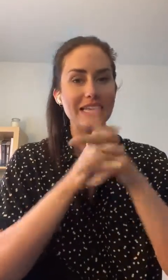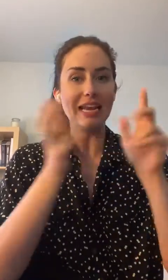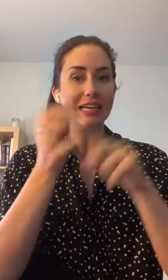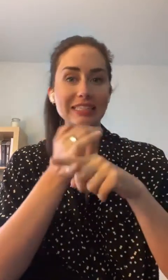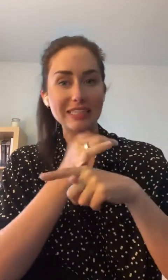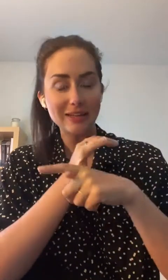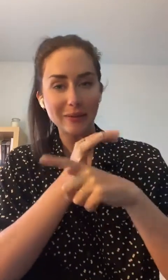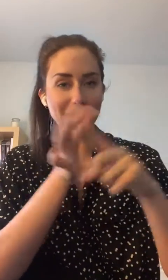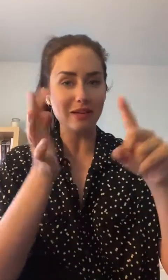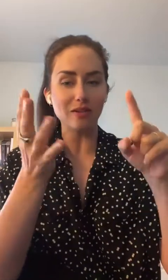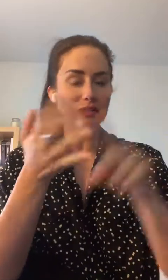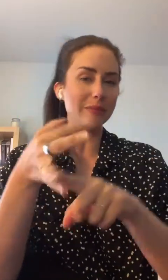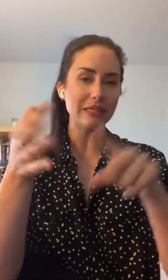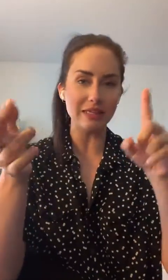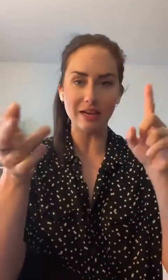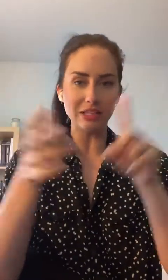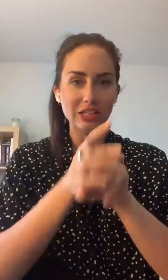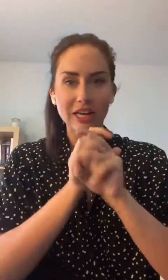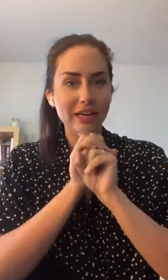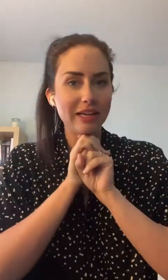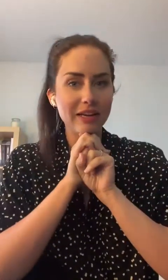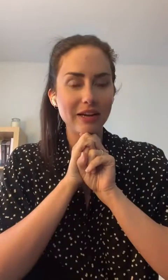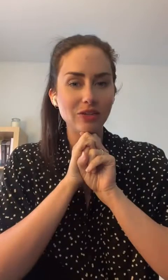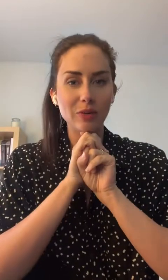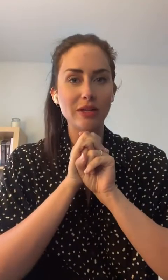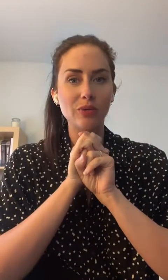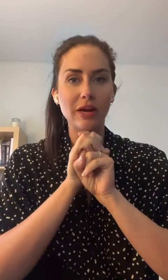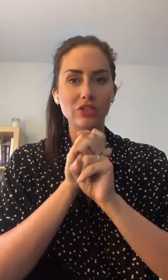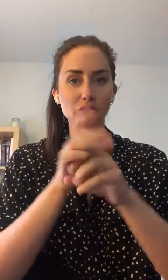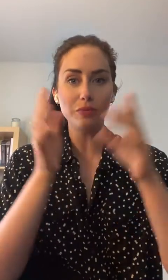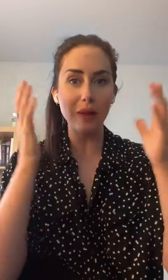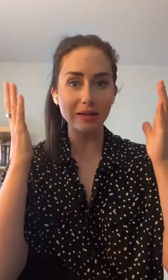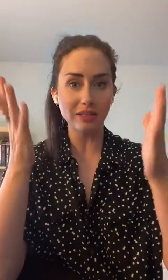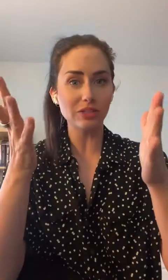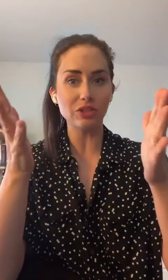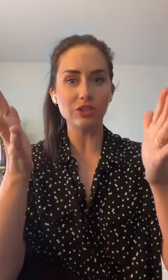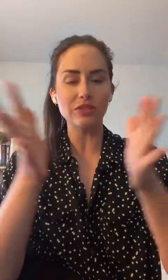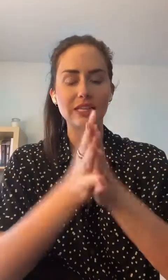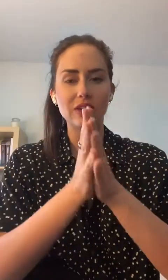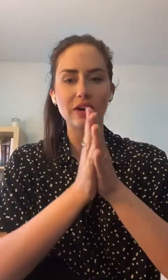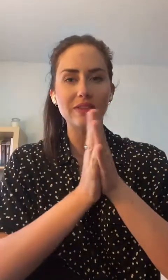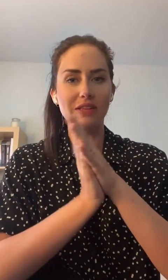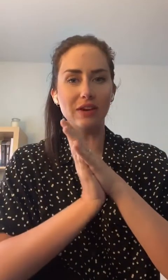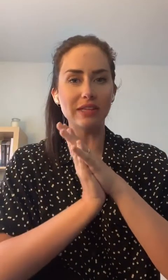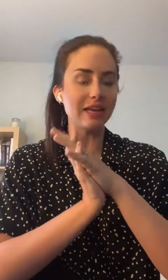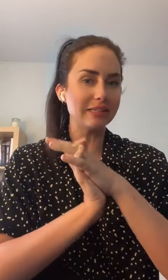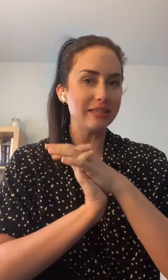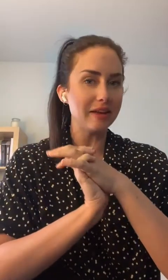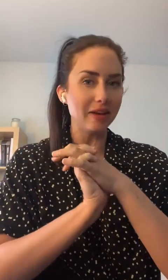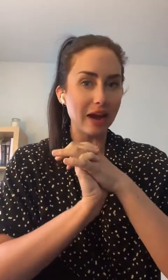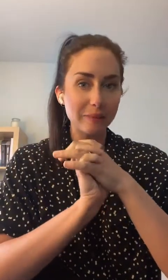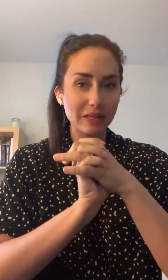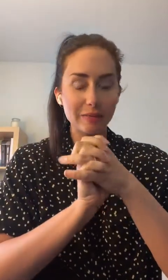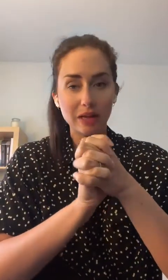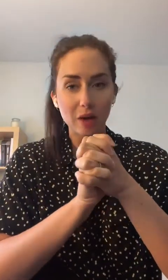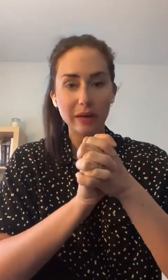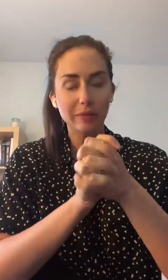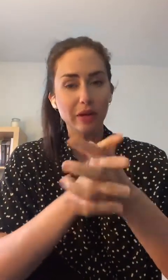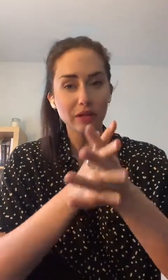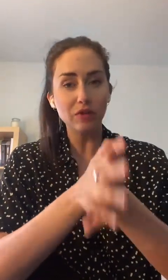qui est lingette, démaquillante, démaquillage et double nettoyage. Donc je vous parle de ça aujourd'hui, ça sera un air qui va être assez rapide, mais quand même, qui